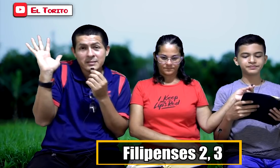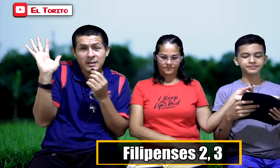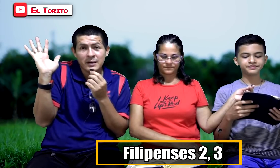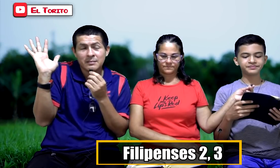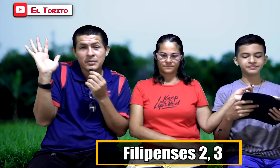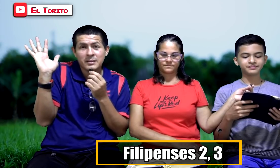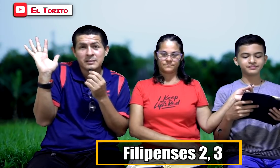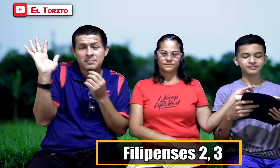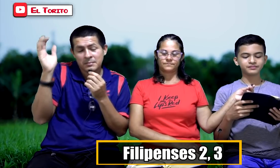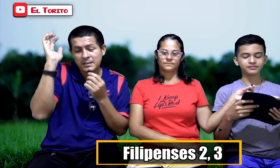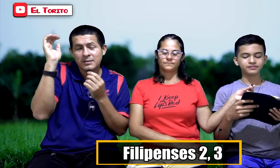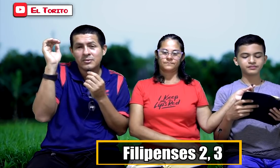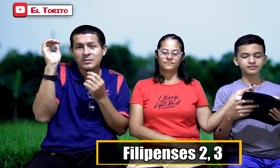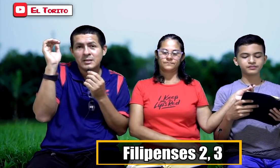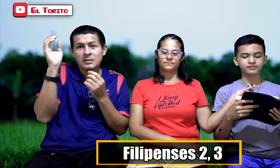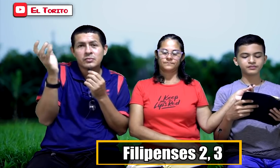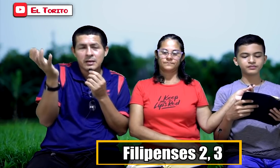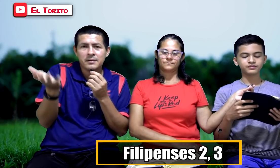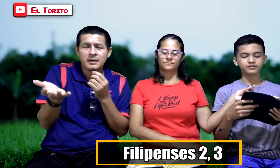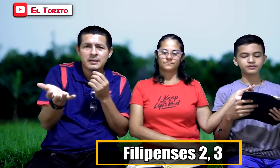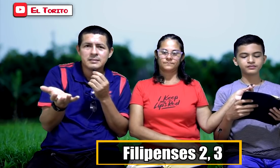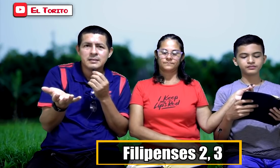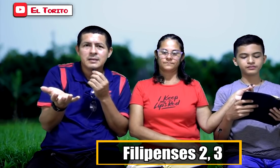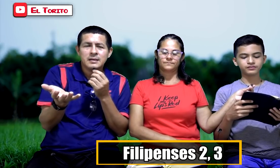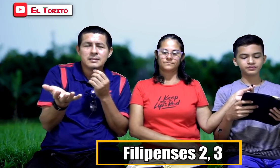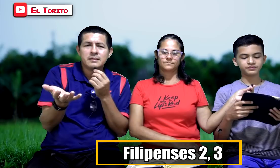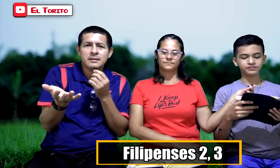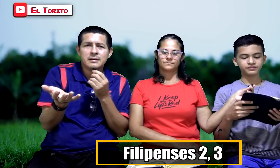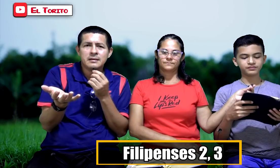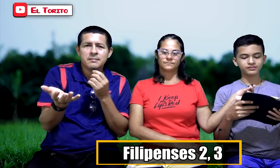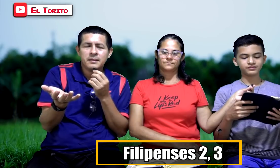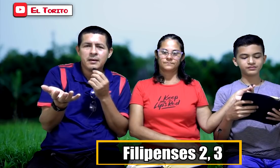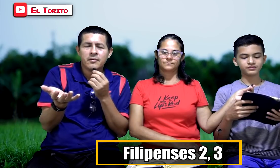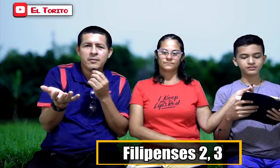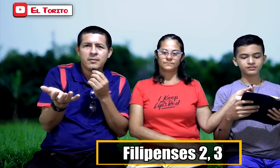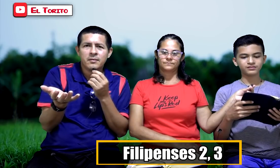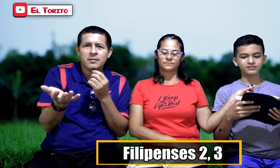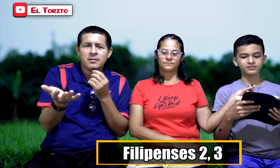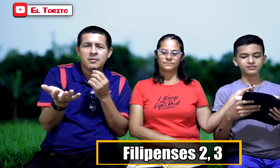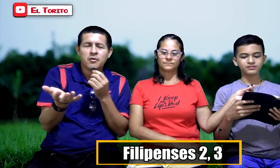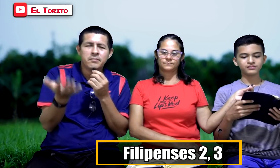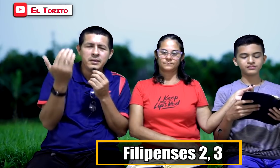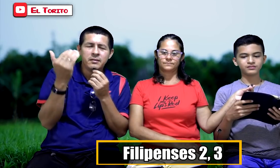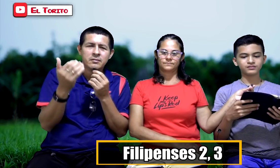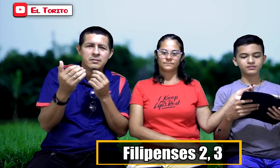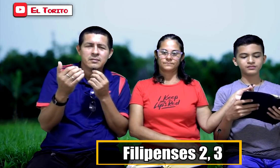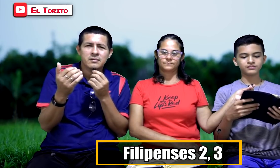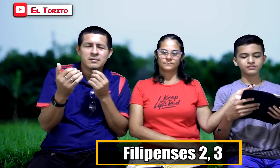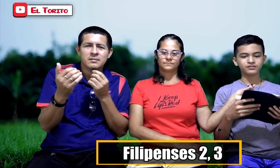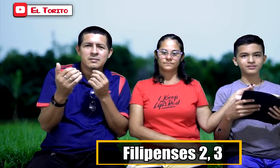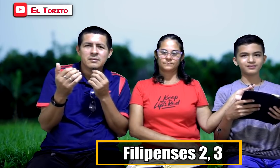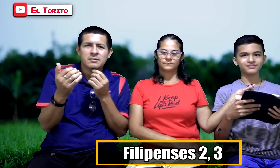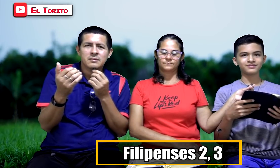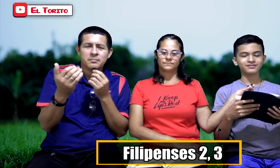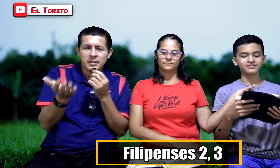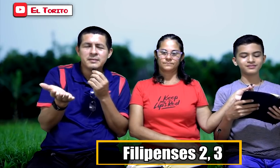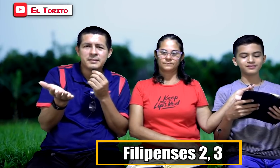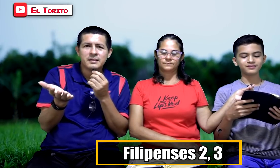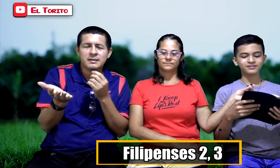ser, puede ser. Permita Dios que ustedes vean este video. O video. Pueden ser.